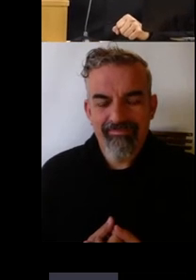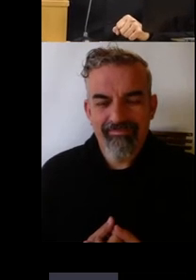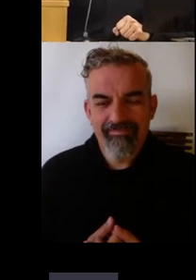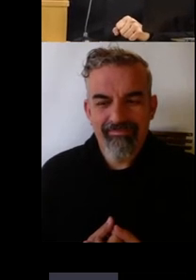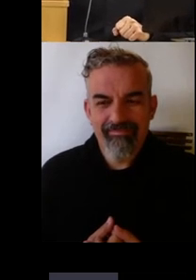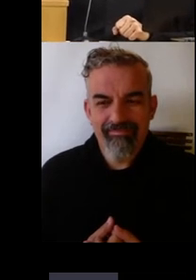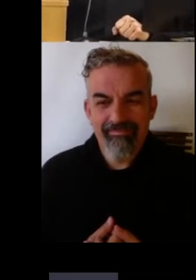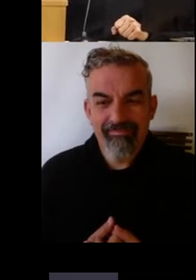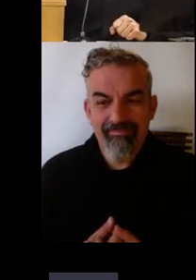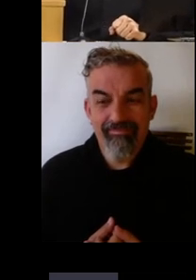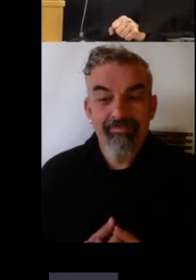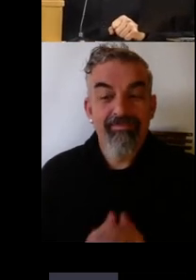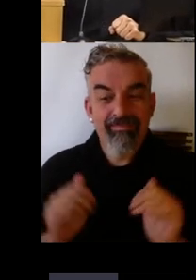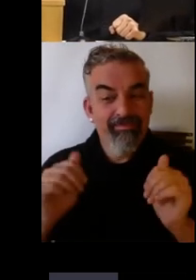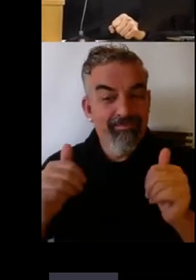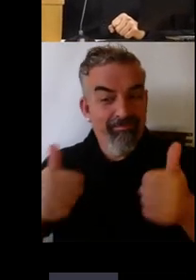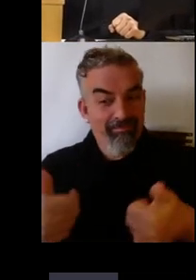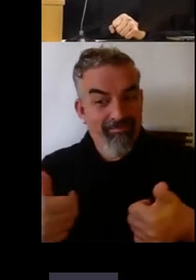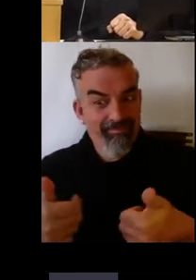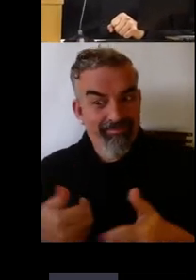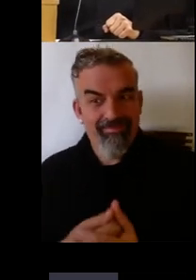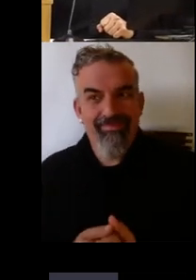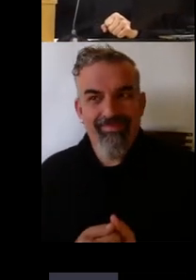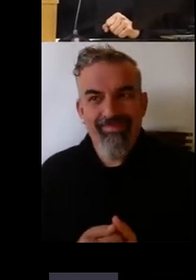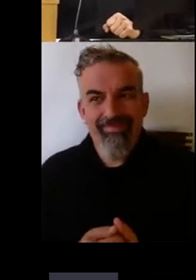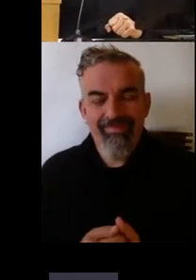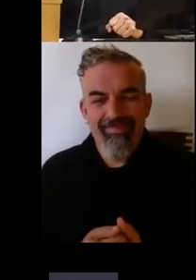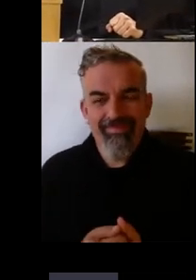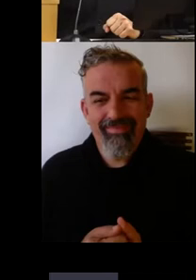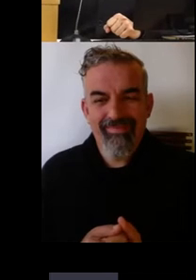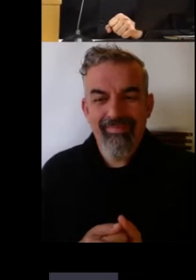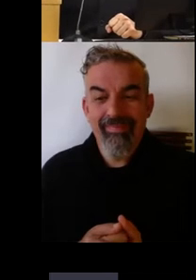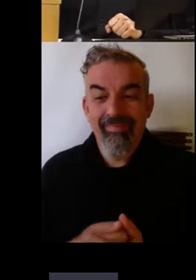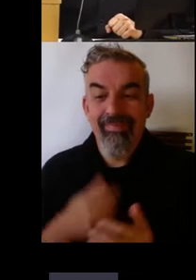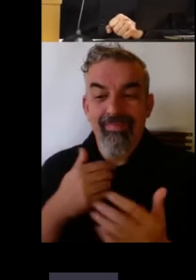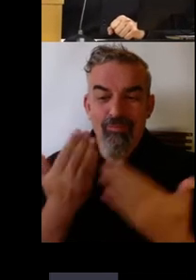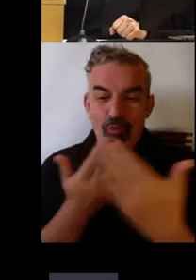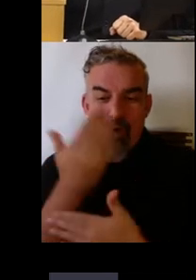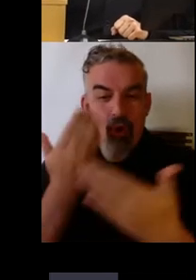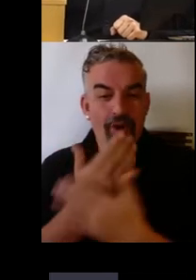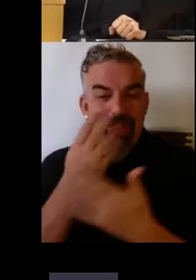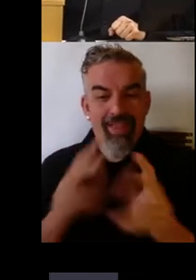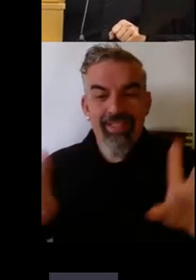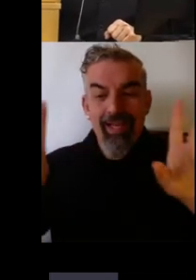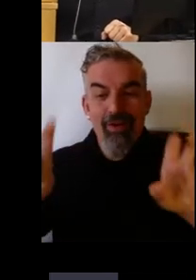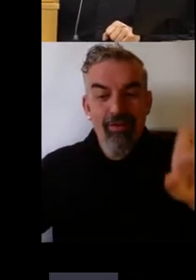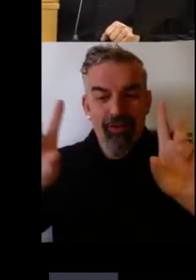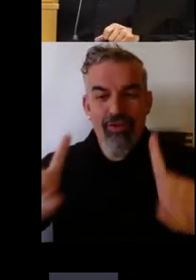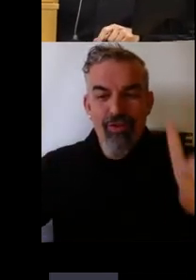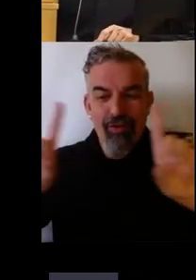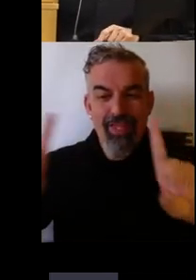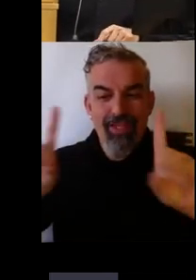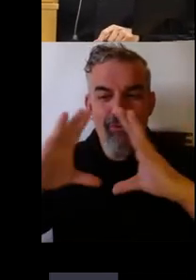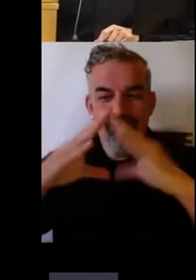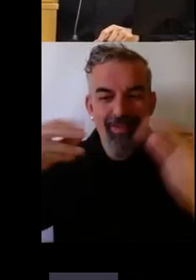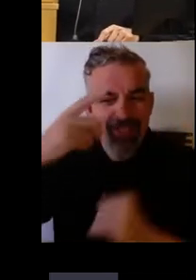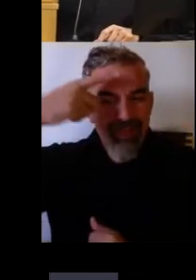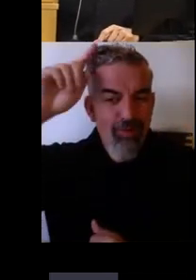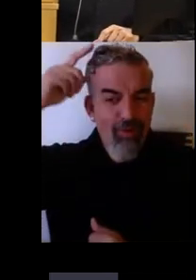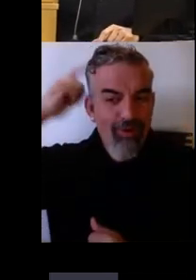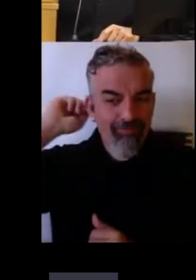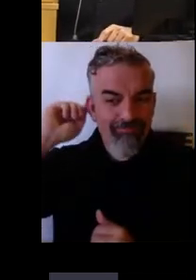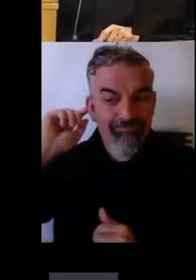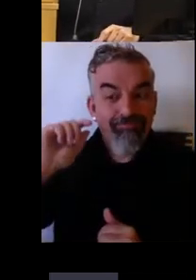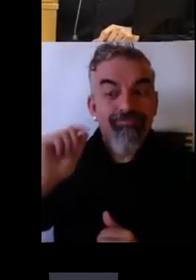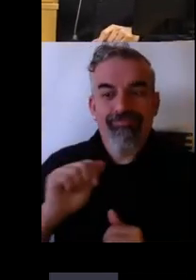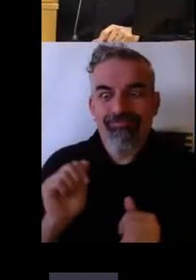Vamos a comenzar el segundo día de las jornadas de innovación docente de la Universidad de Juan Carlos. Vamos